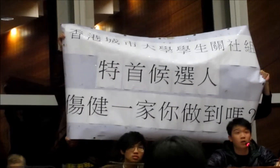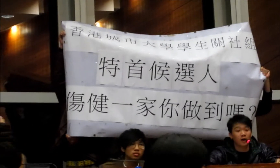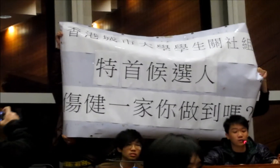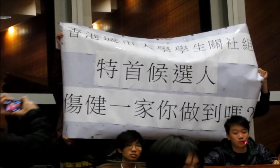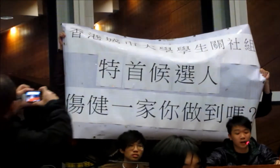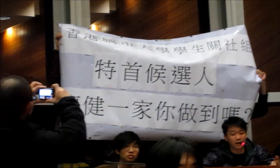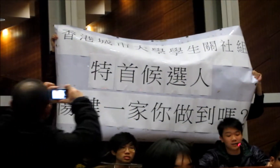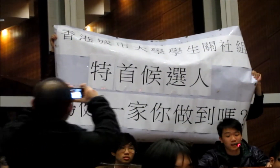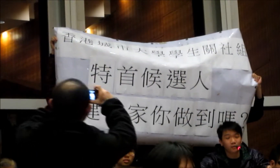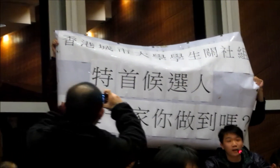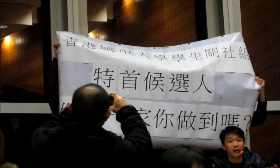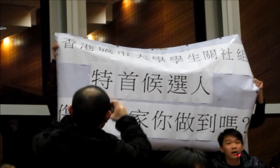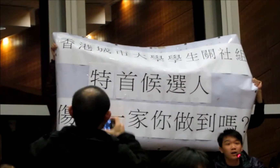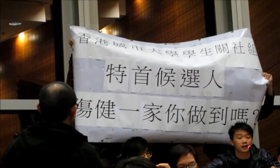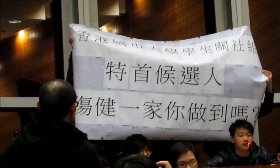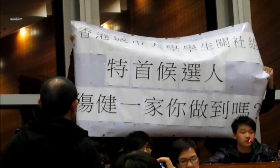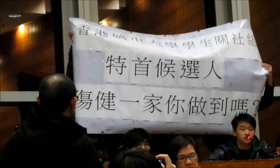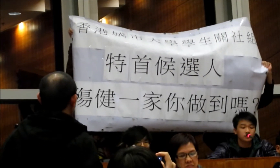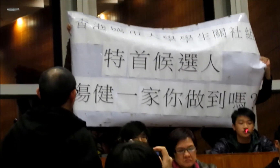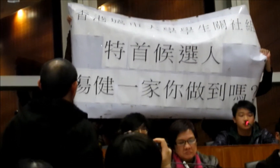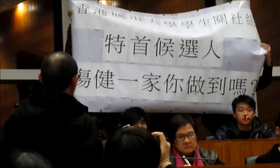我們會做這個主題就是因為